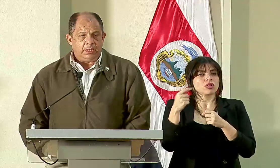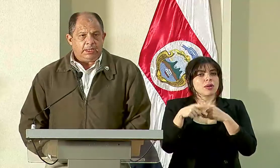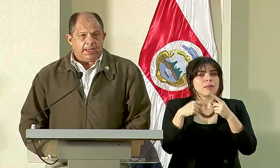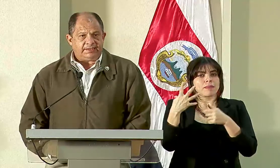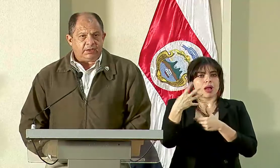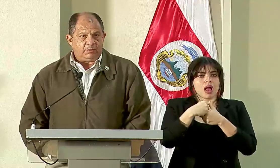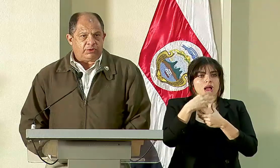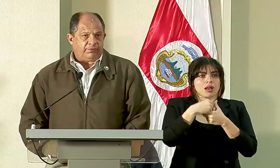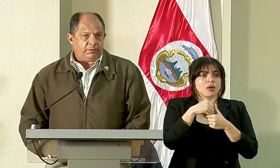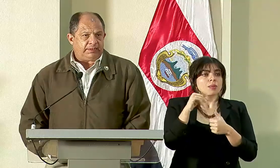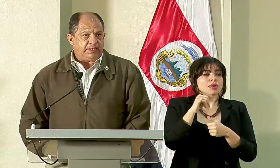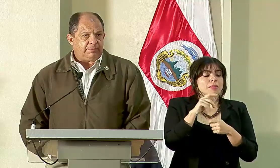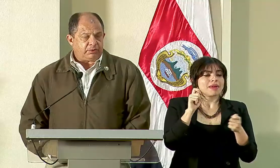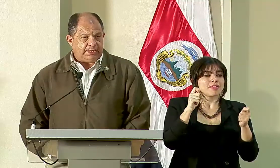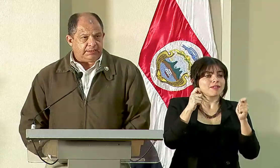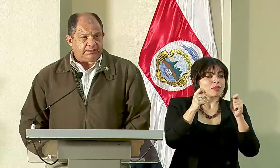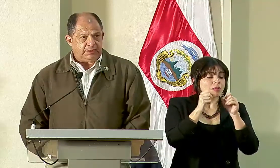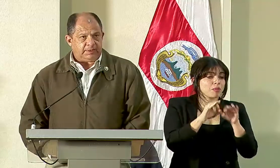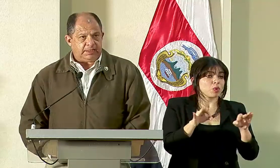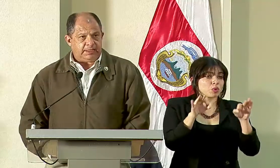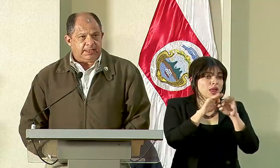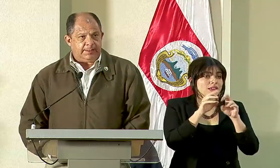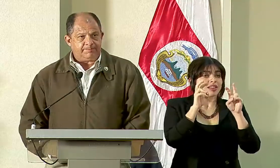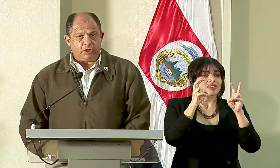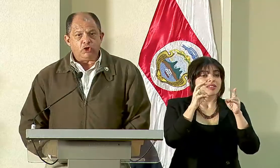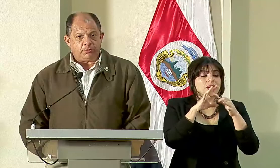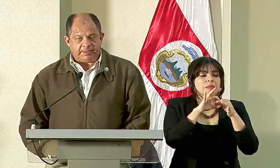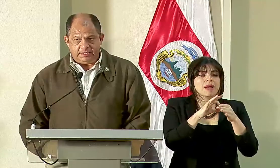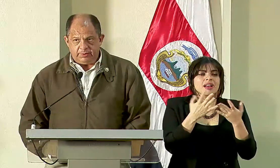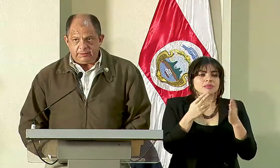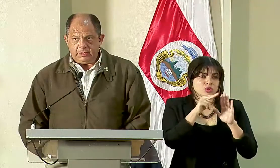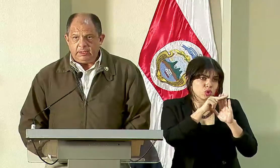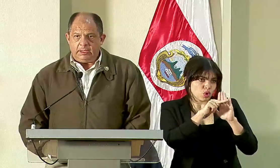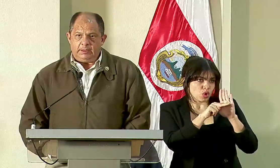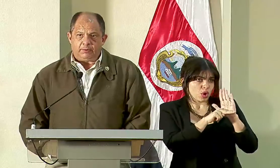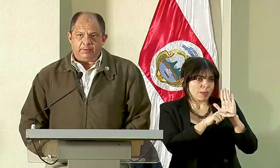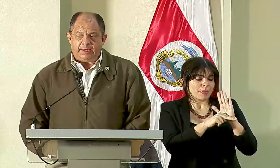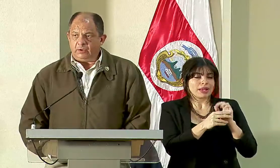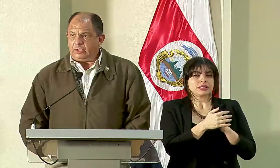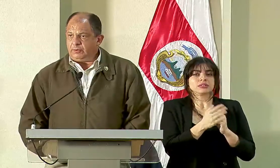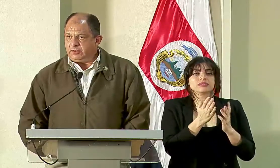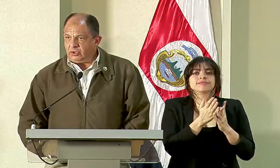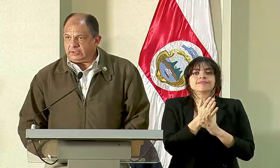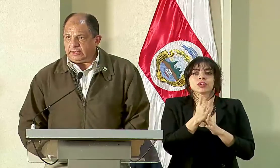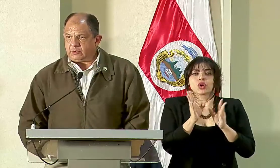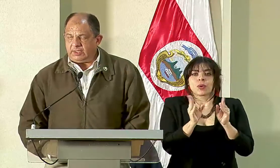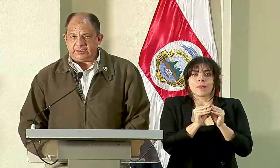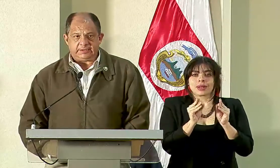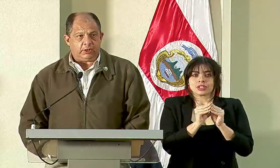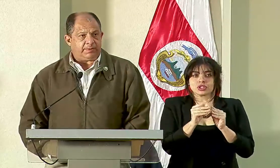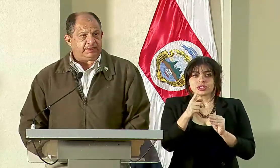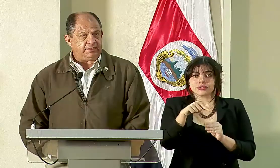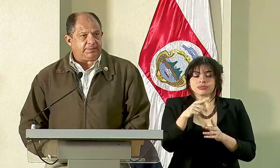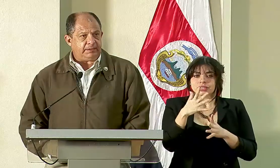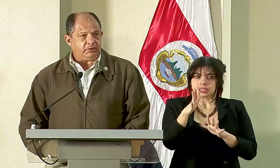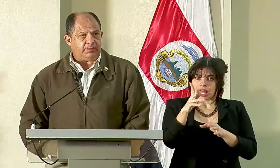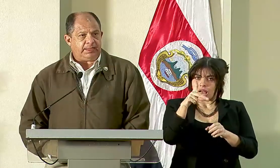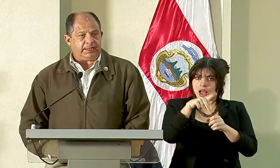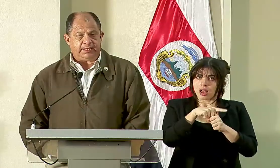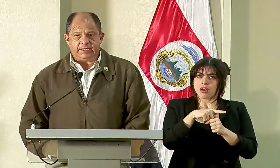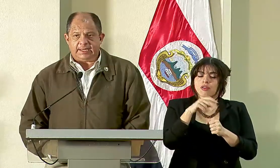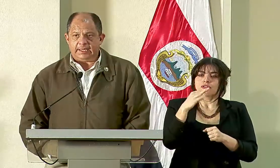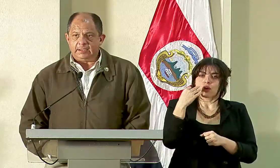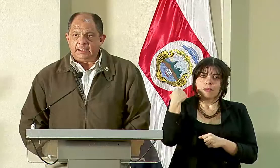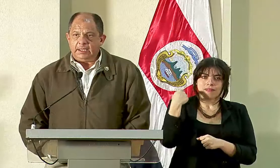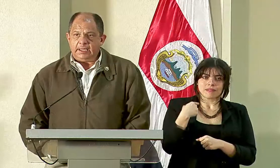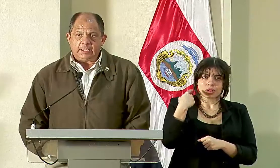camino, así como reformas importantes en materia normativa, por medio de comisiones en las cuales ha estado participando de